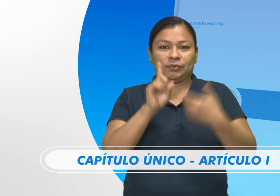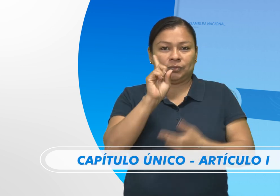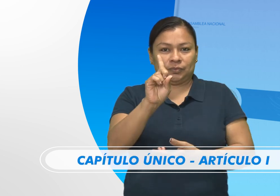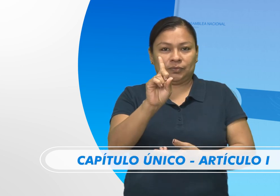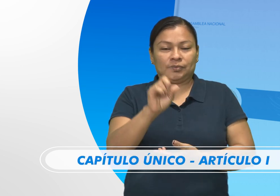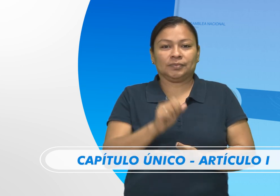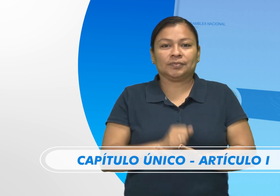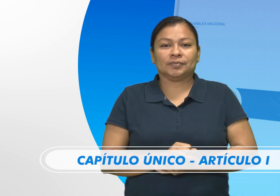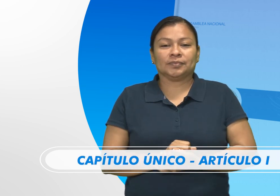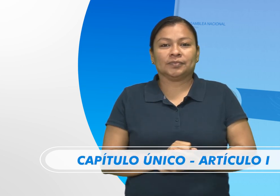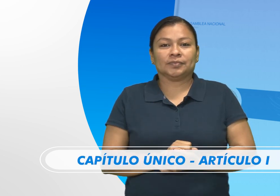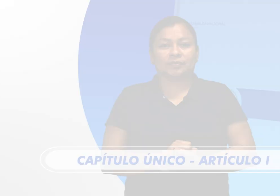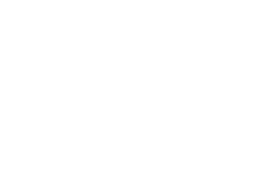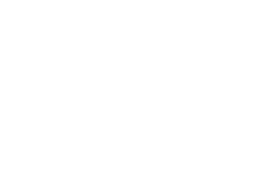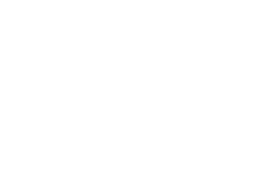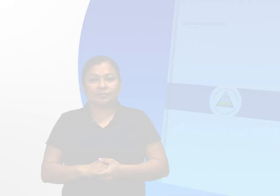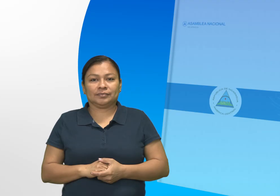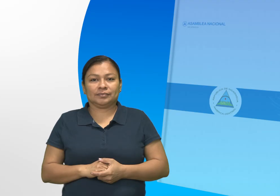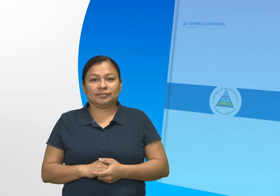Artículo 1